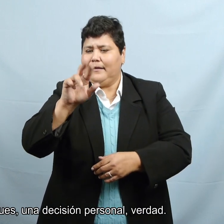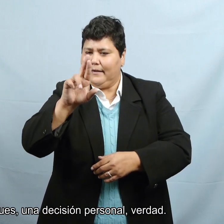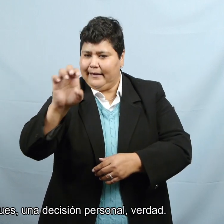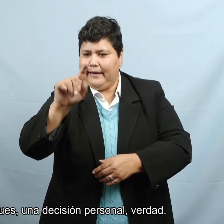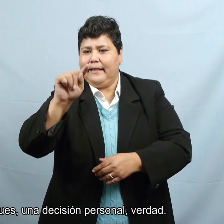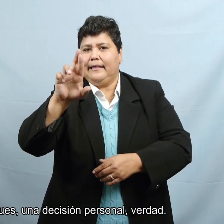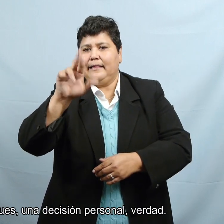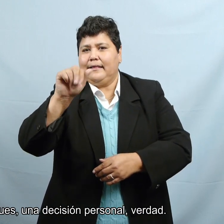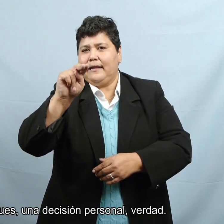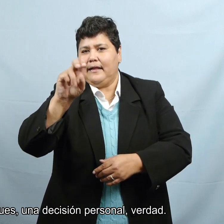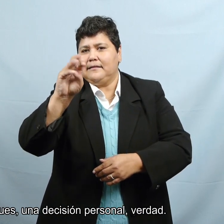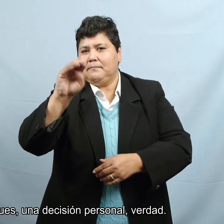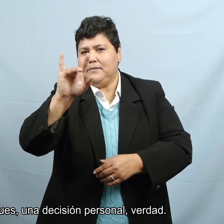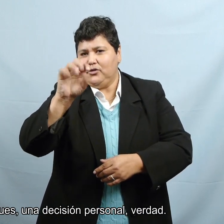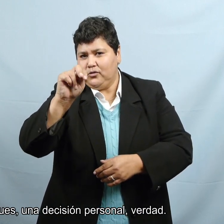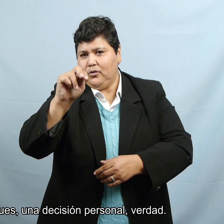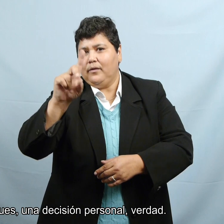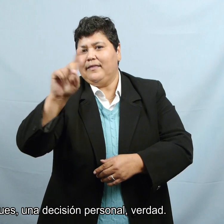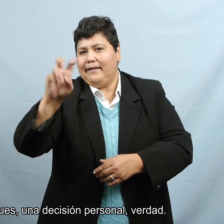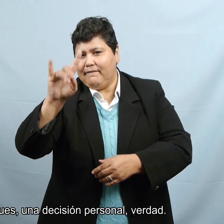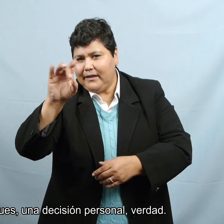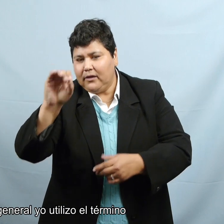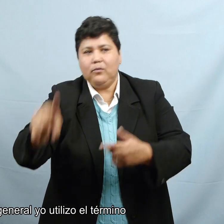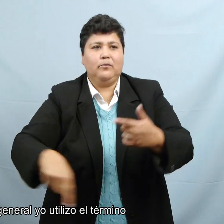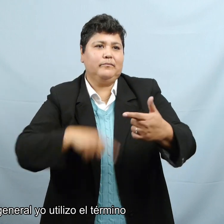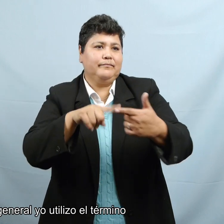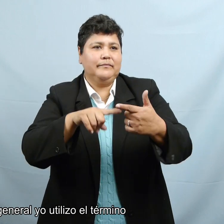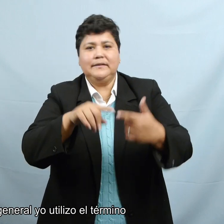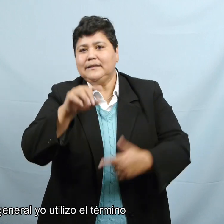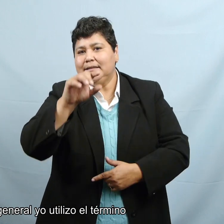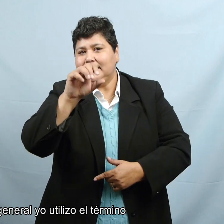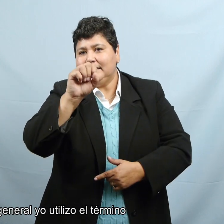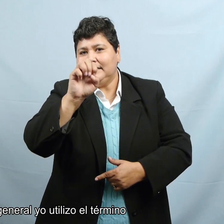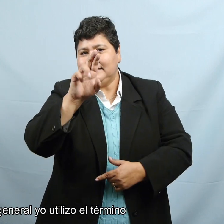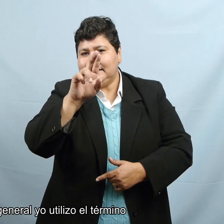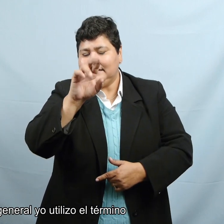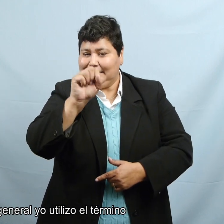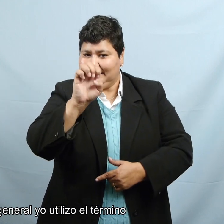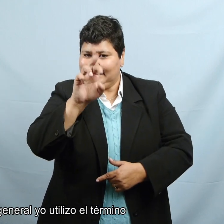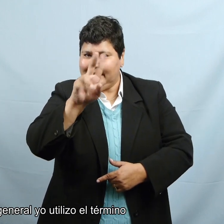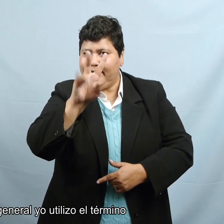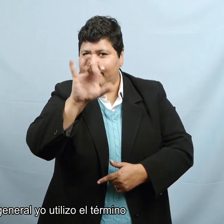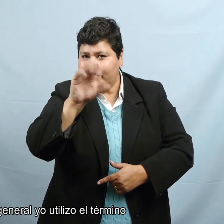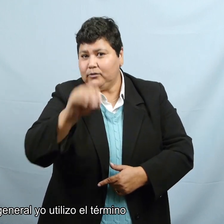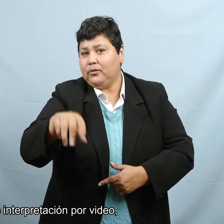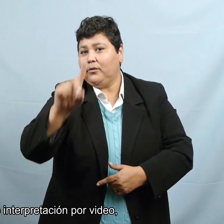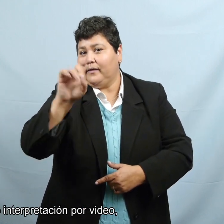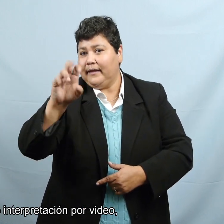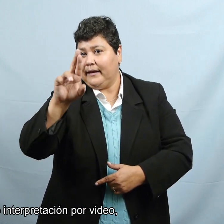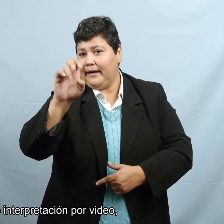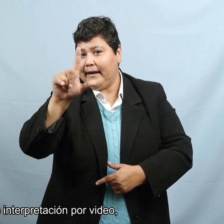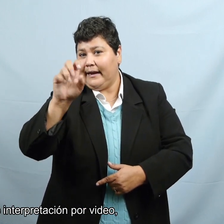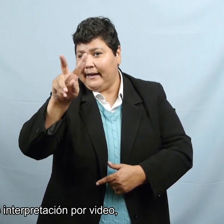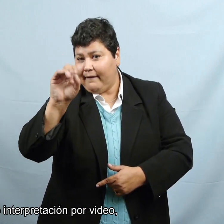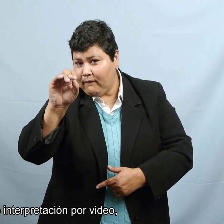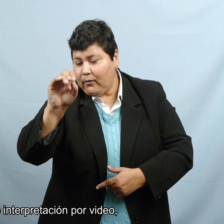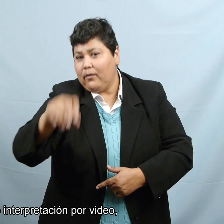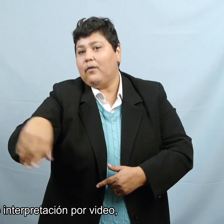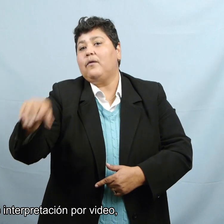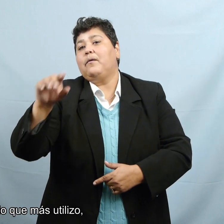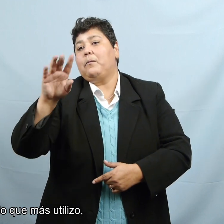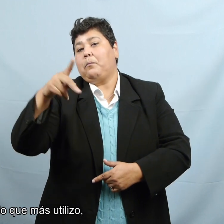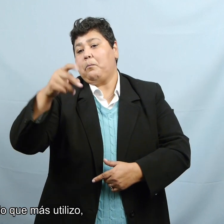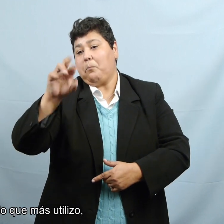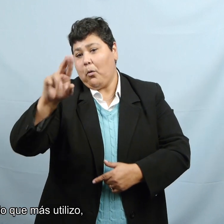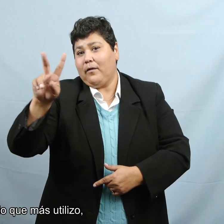pienso que eso es una decisión personal, ¿verdad? Pero por lo general yo utilizo el término servicio de interpretación por